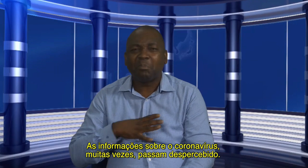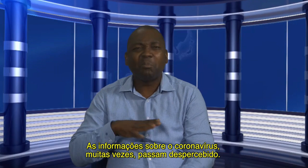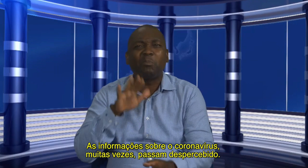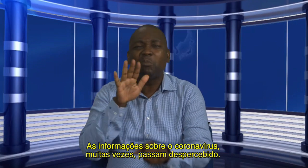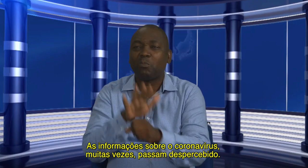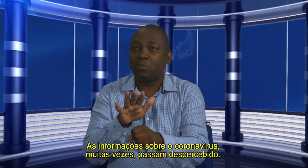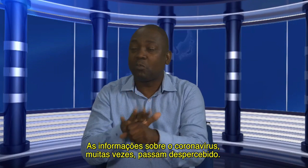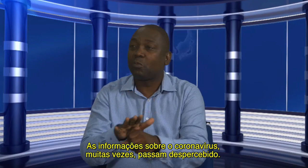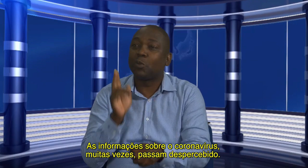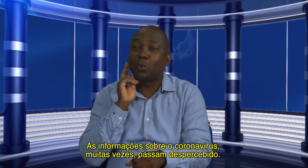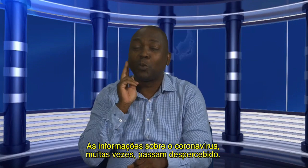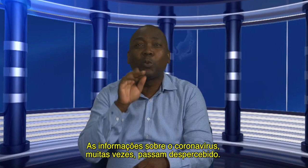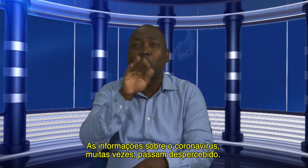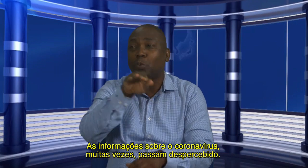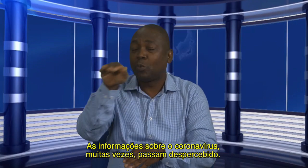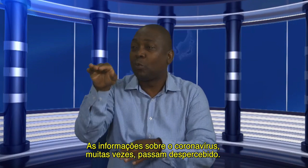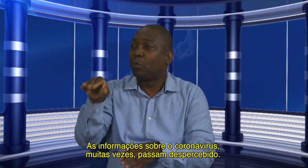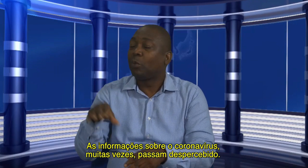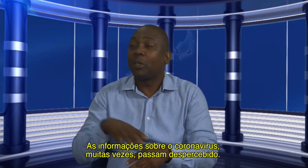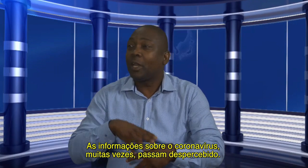muitas das vezes, passam a desapercebidas.